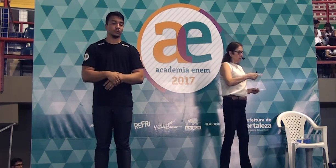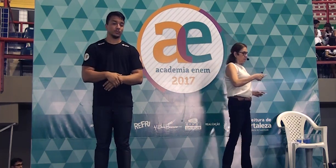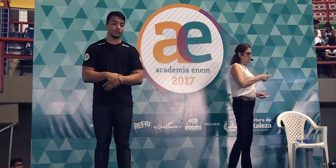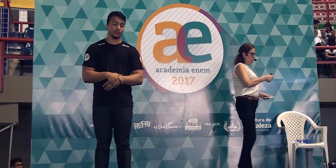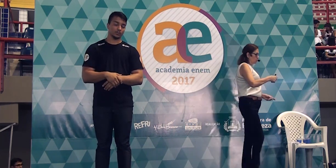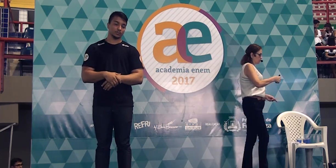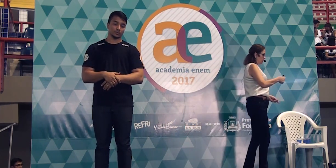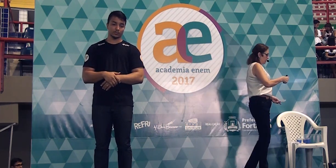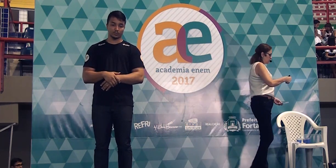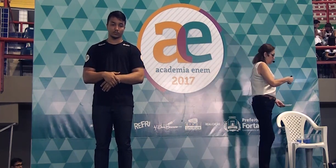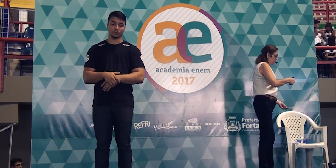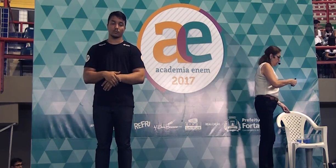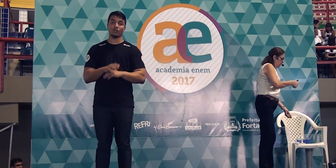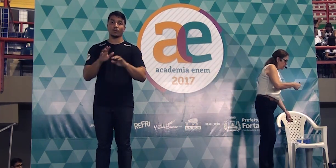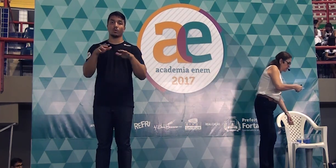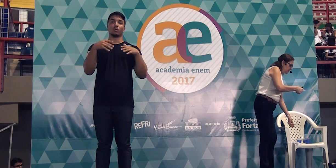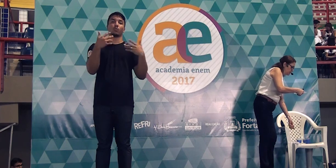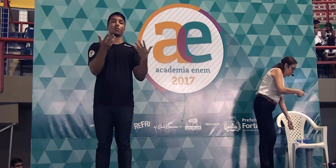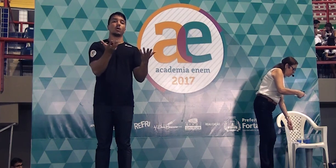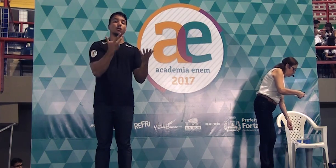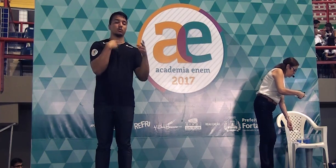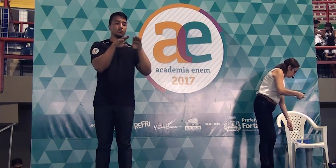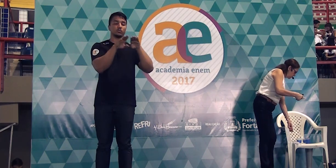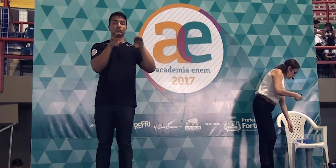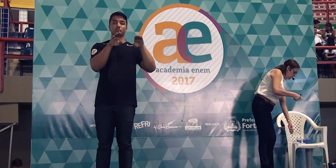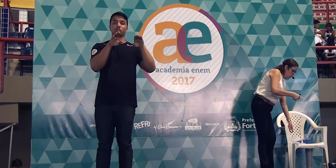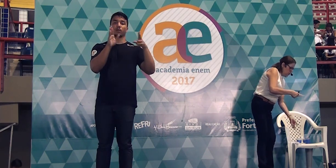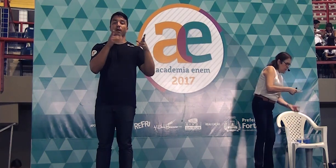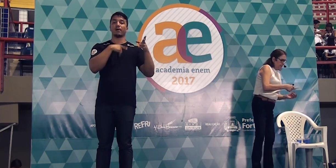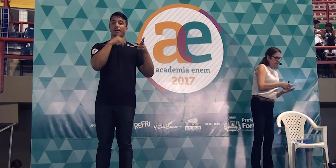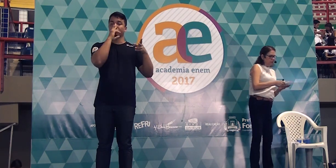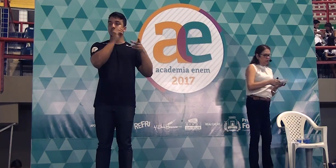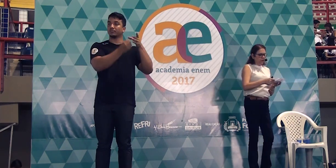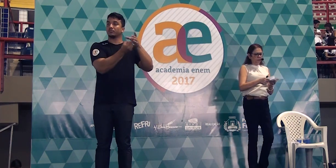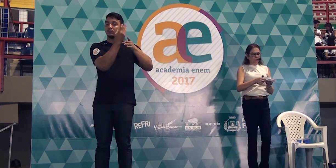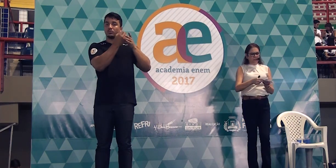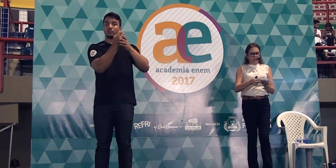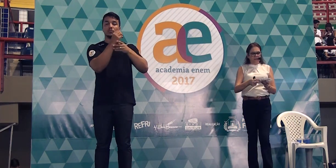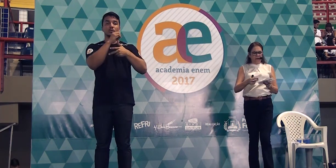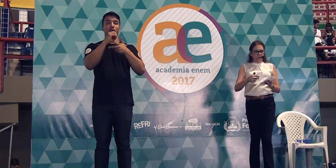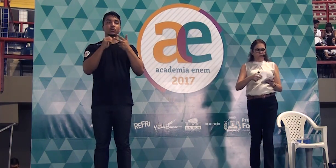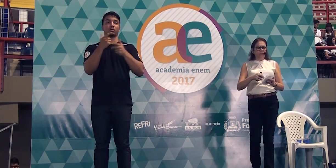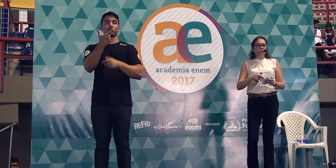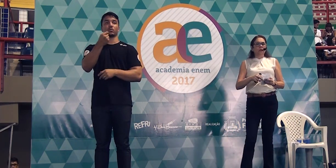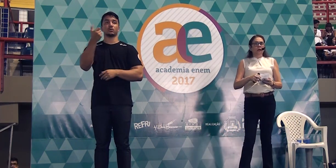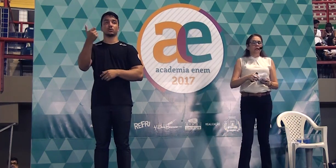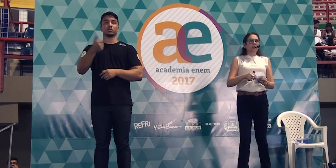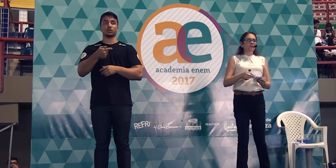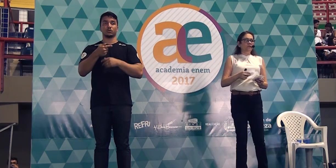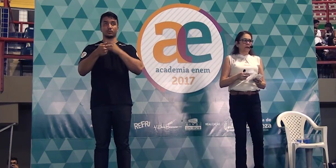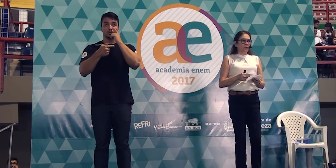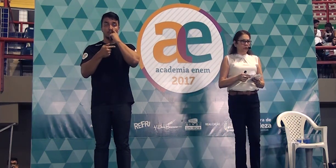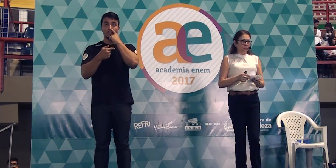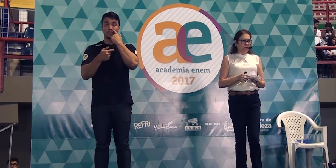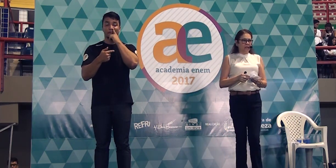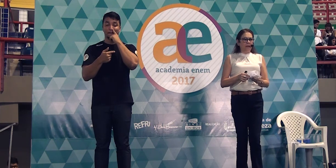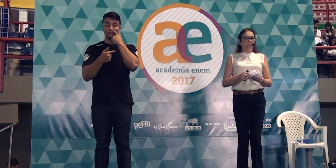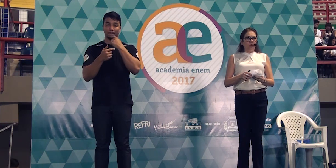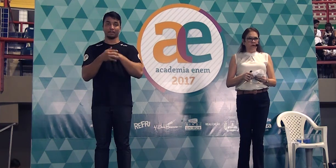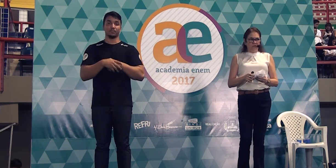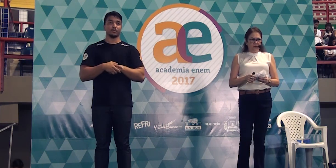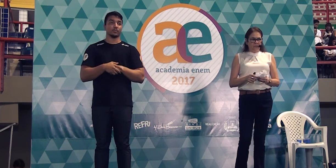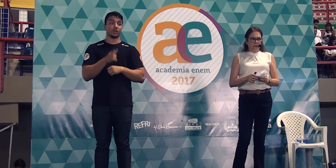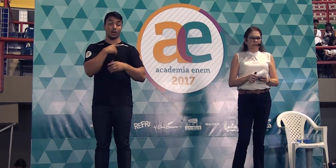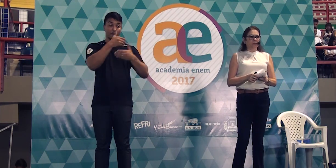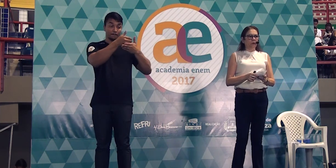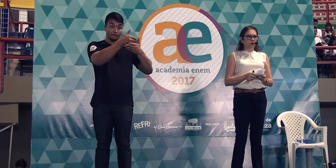Quais as bancas que vão produzir o Enem de 2017? Quem vai produzir